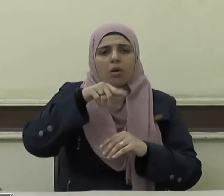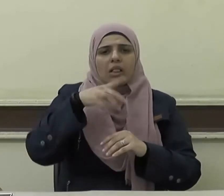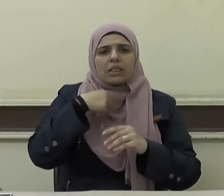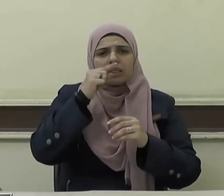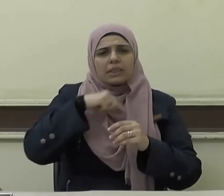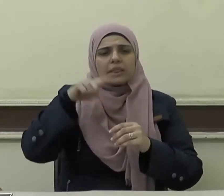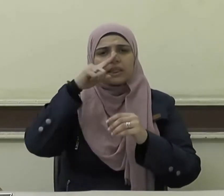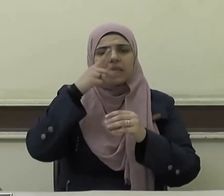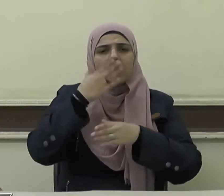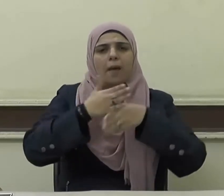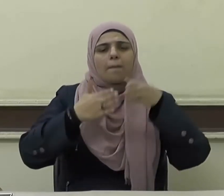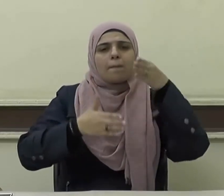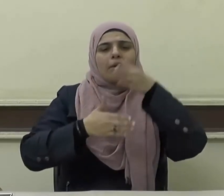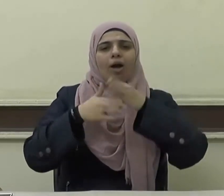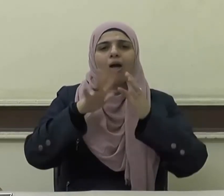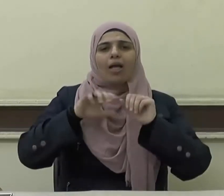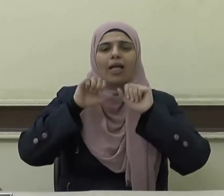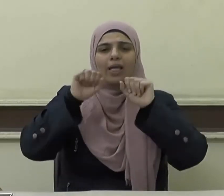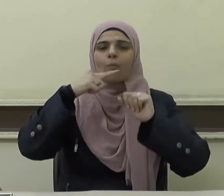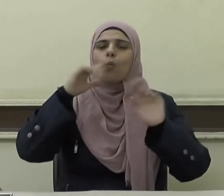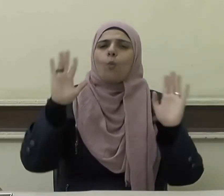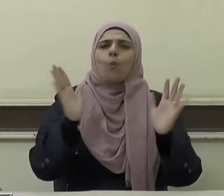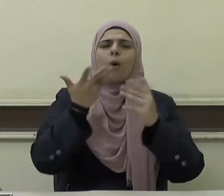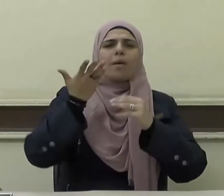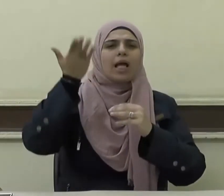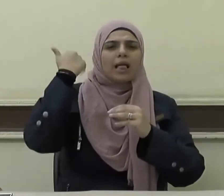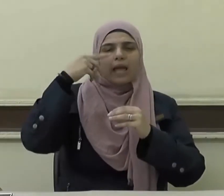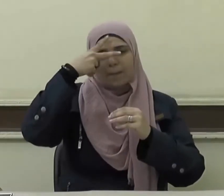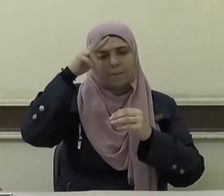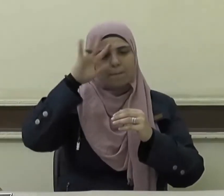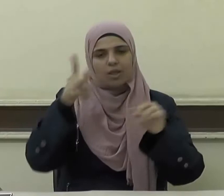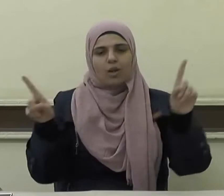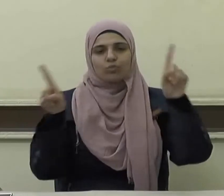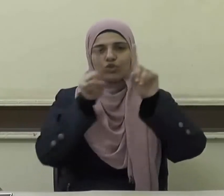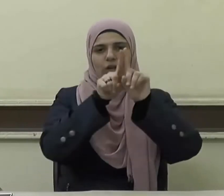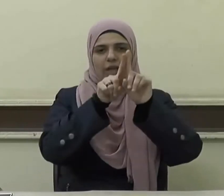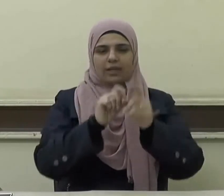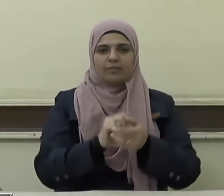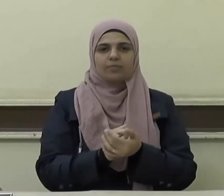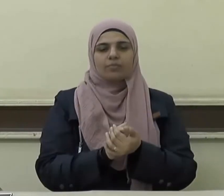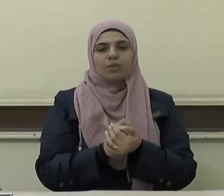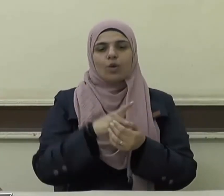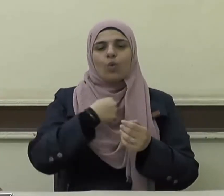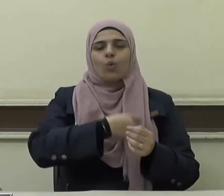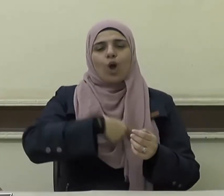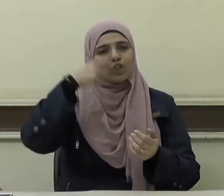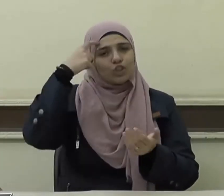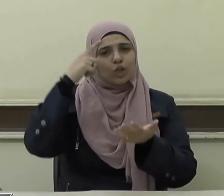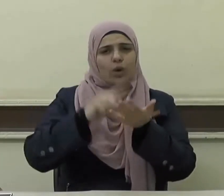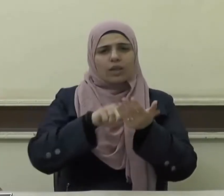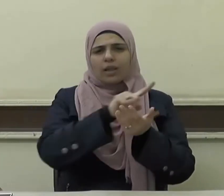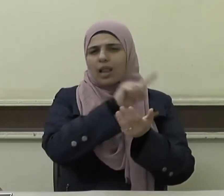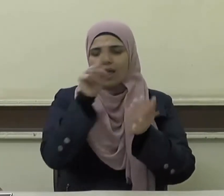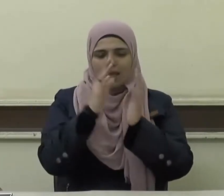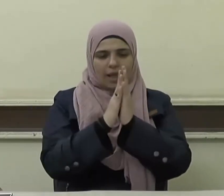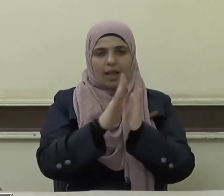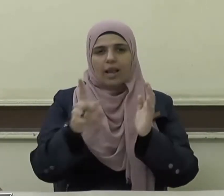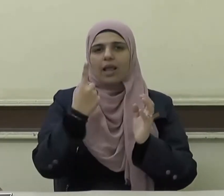إبراهيم حنيفا وما كان من المشركين وأشهد أن لا إله